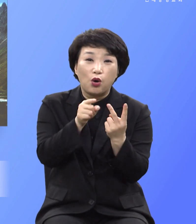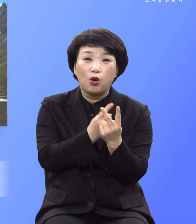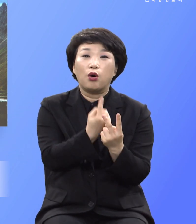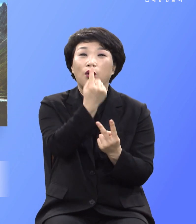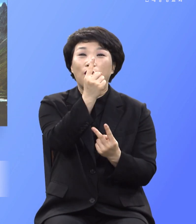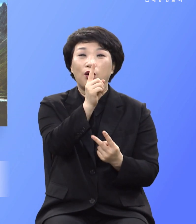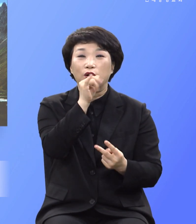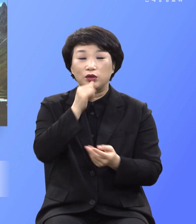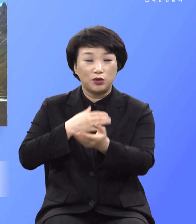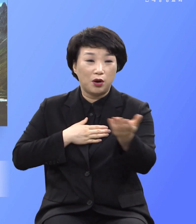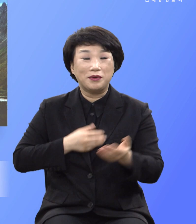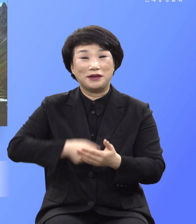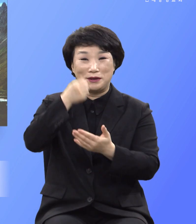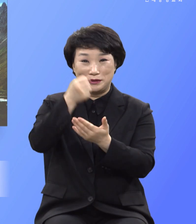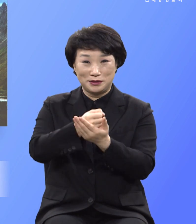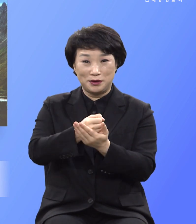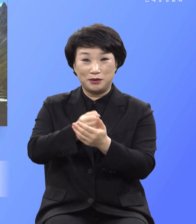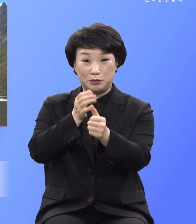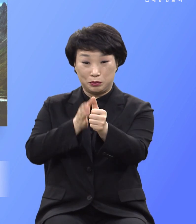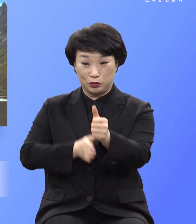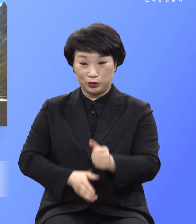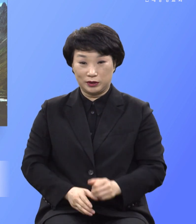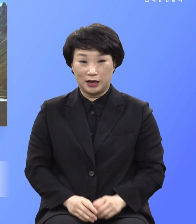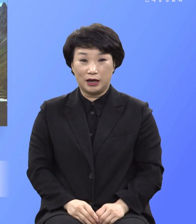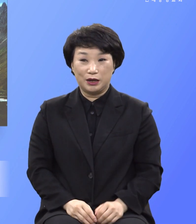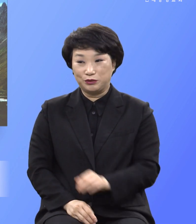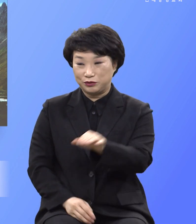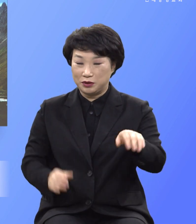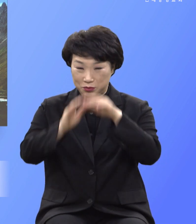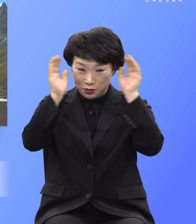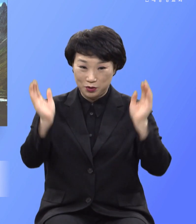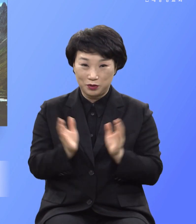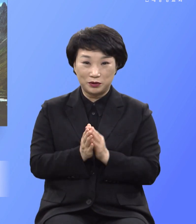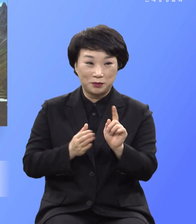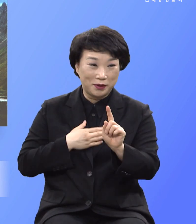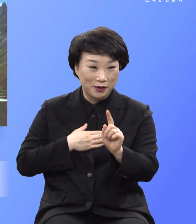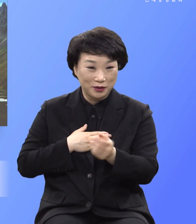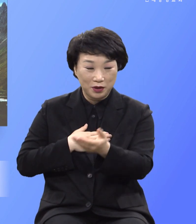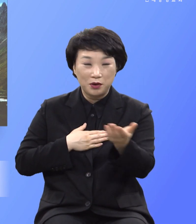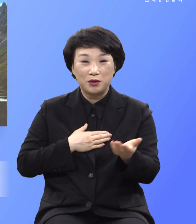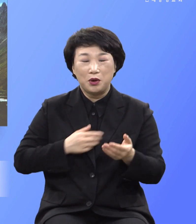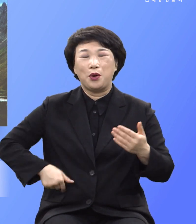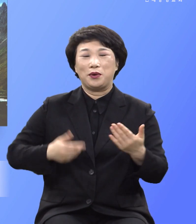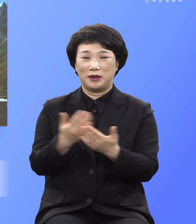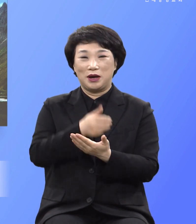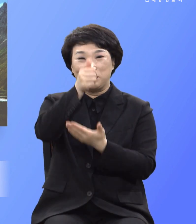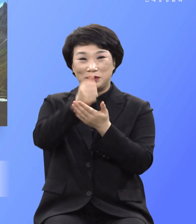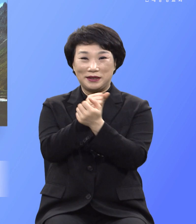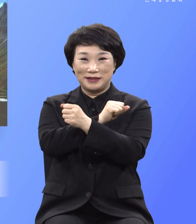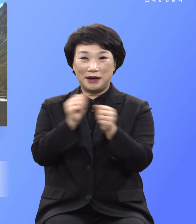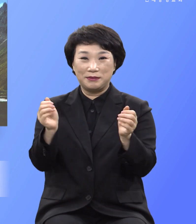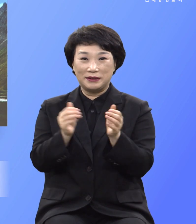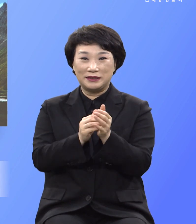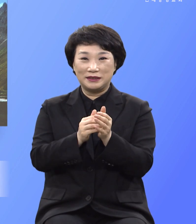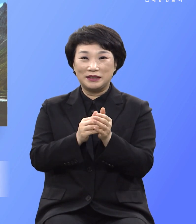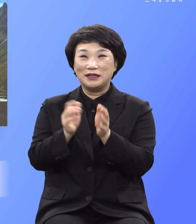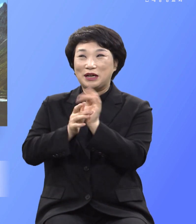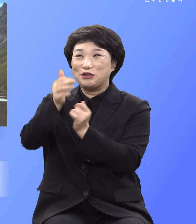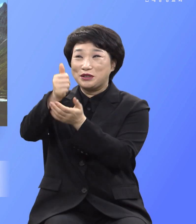하나 결정내라는 것입니다 우리 모두는 회개하고 제사함 받고 예수 믿고 천국